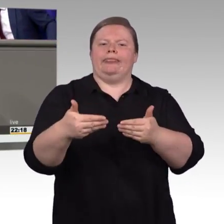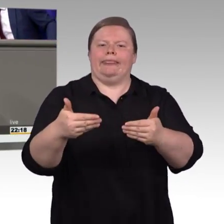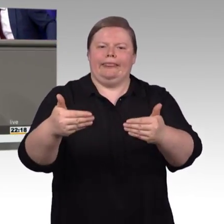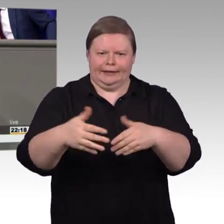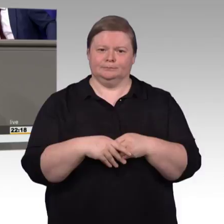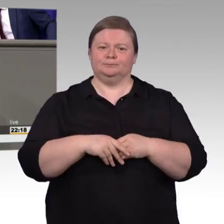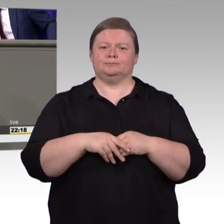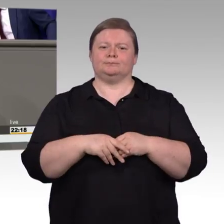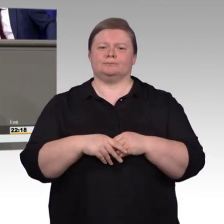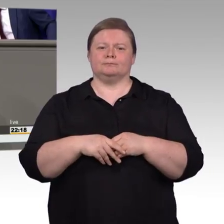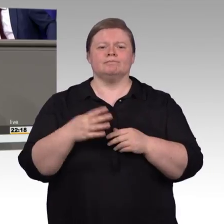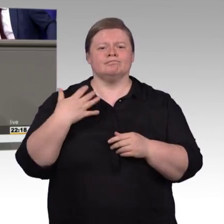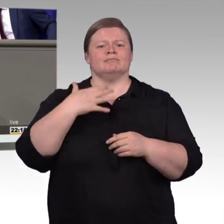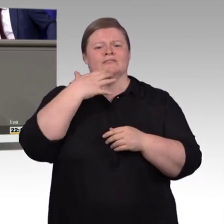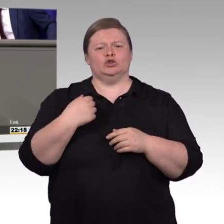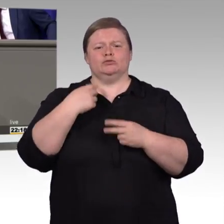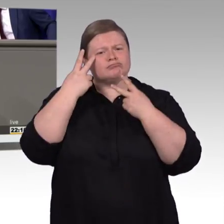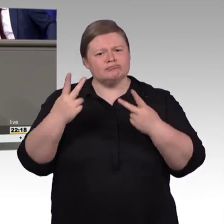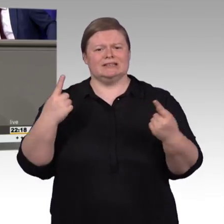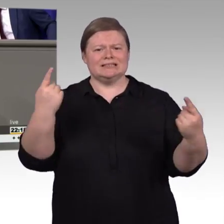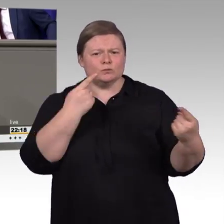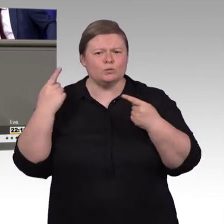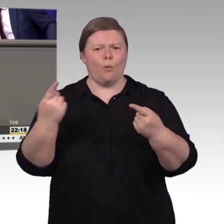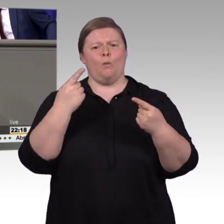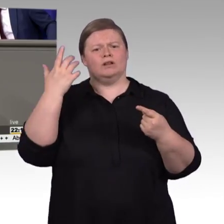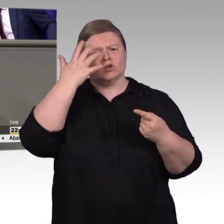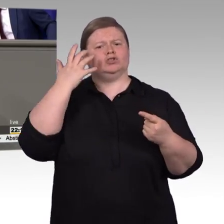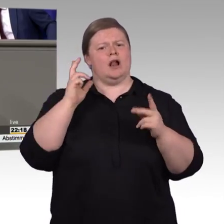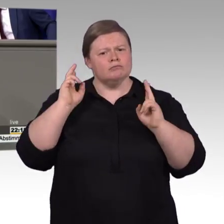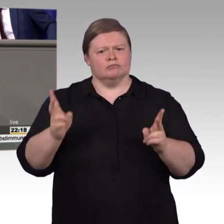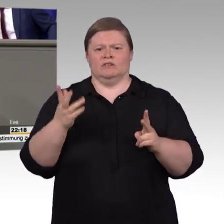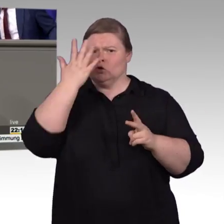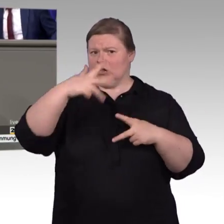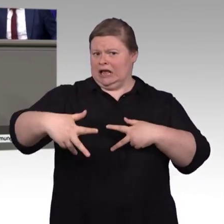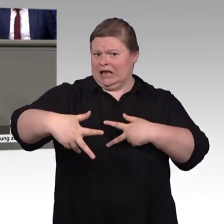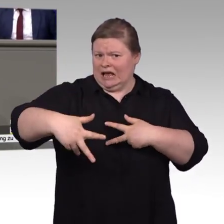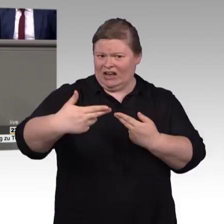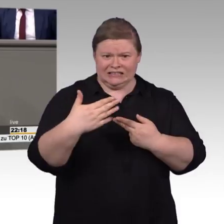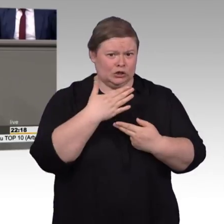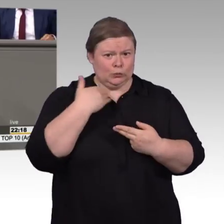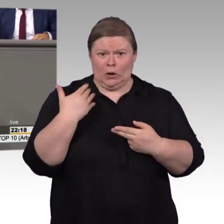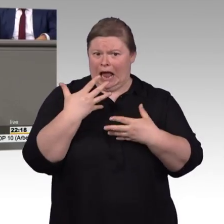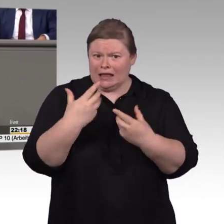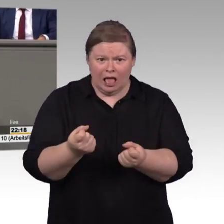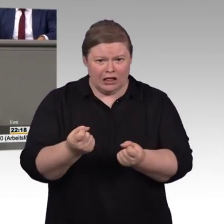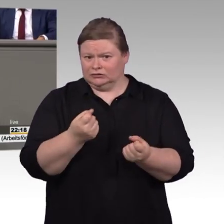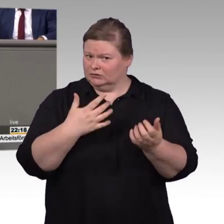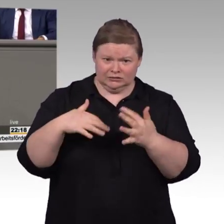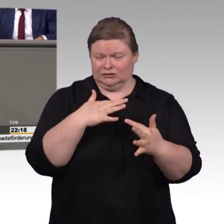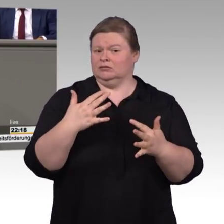das Gesetz zu verzögern. Nämlich, dann möchte ich gerne die Diskussion sehen, die wir gehabt hätten, wenn wir die Frist nicht einhalten. Dann hätten wir vielleicht noch